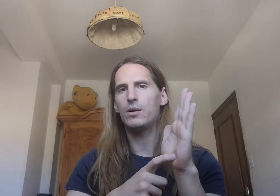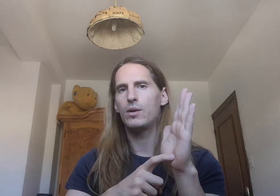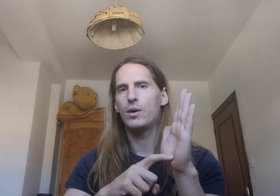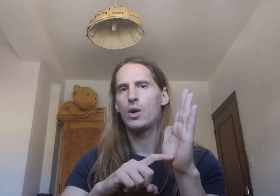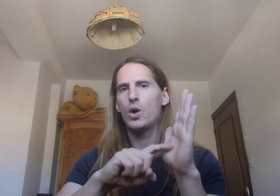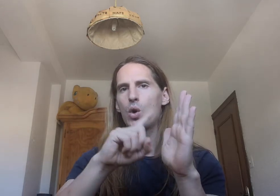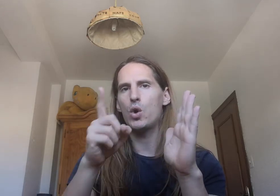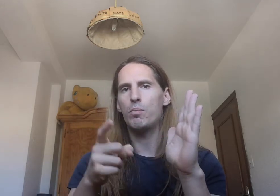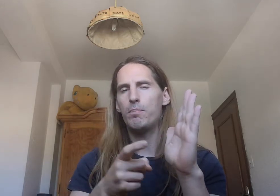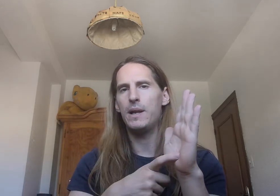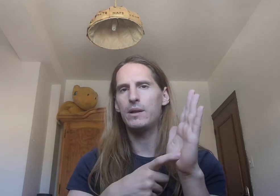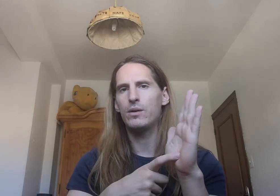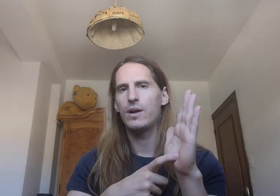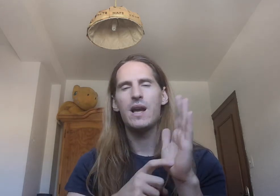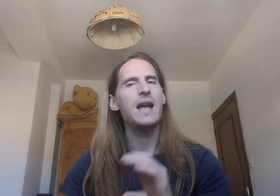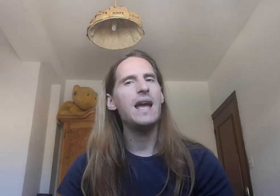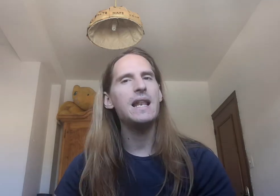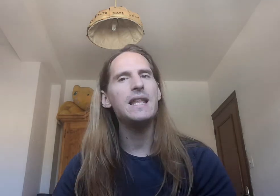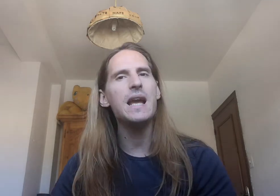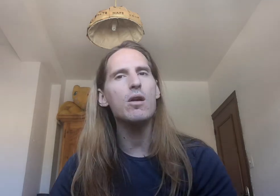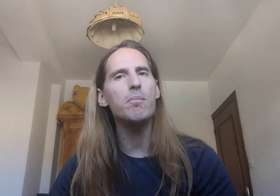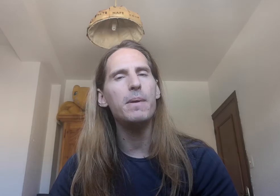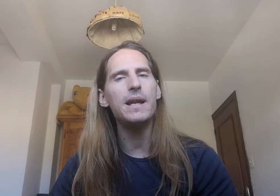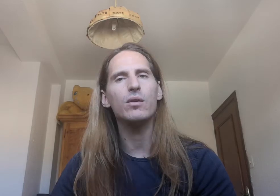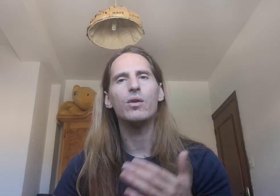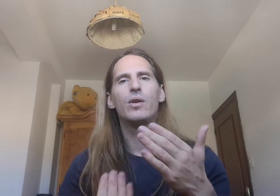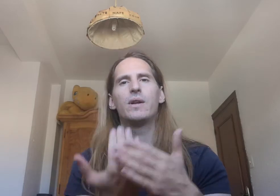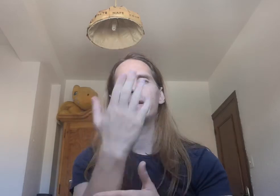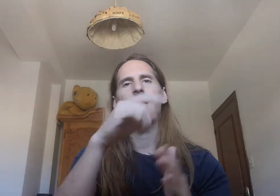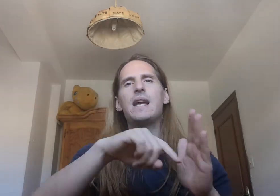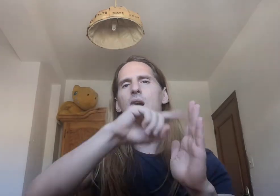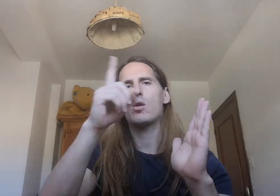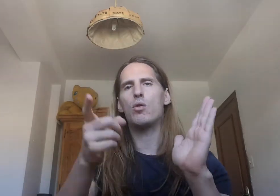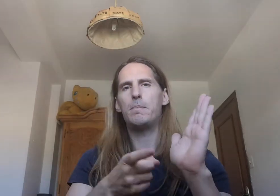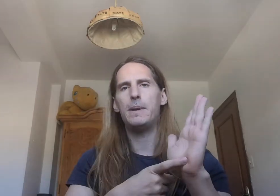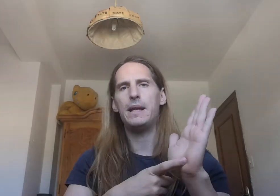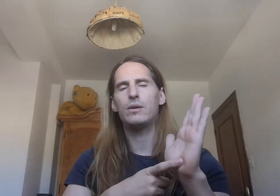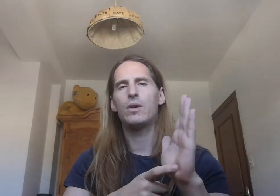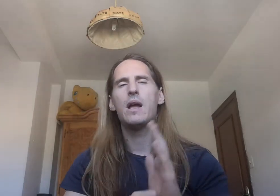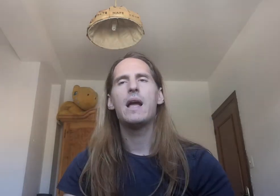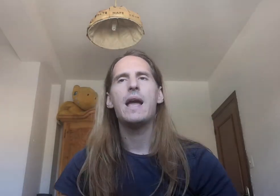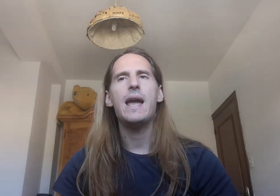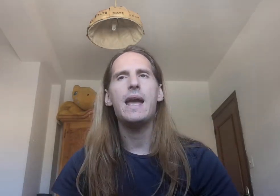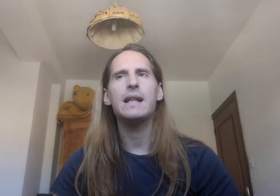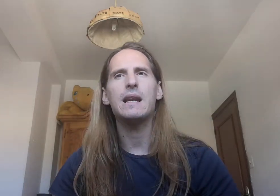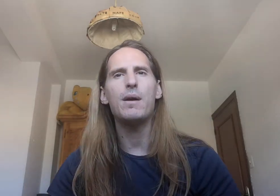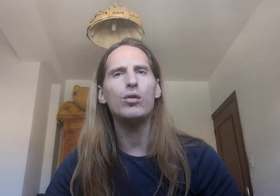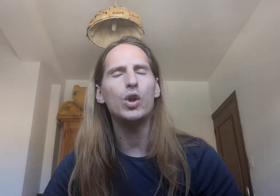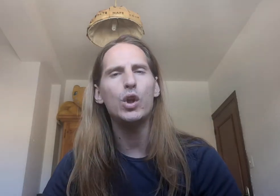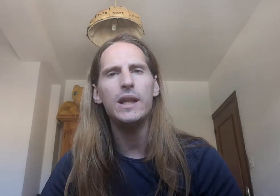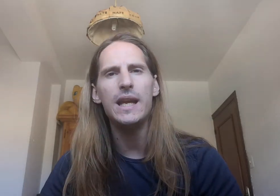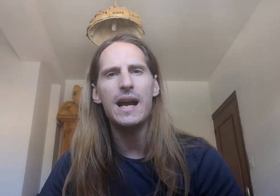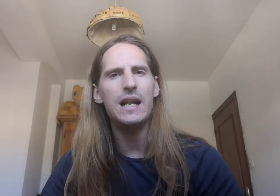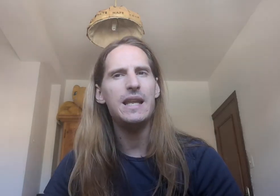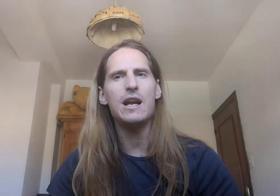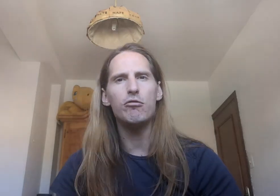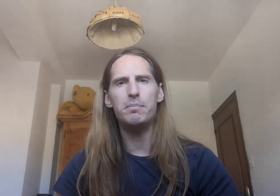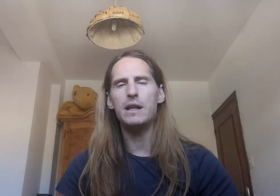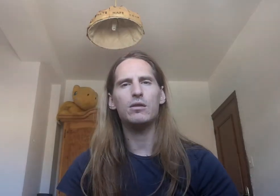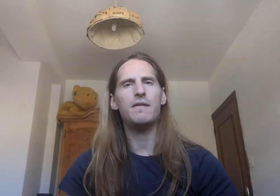Completo El día completo Día completo Trabajo todo el día El día completo Las